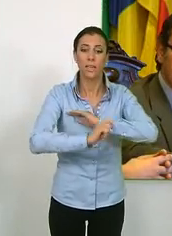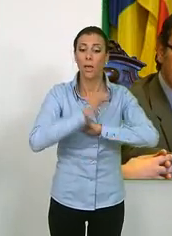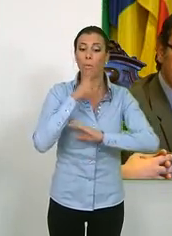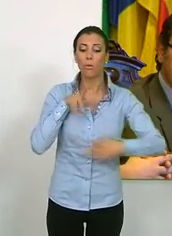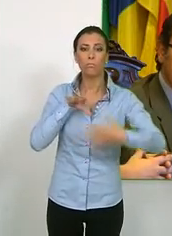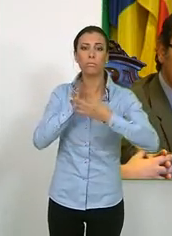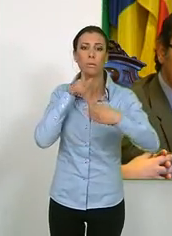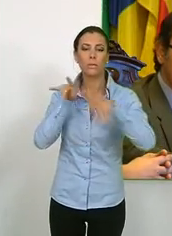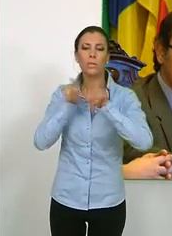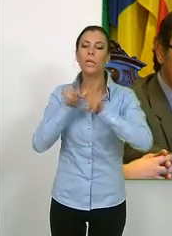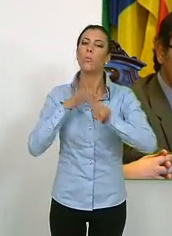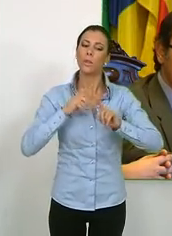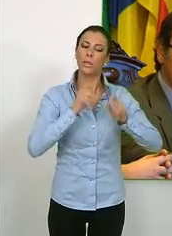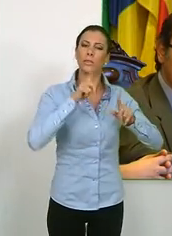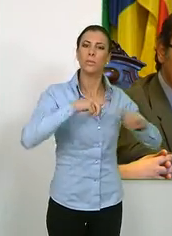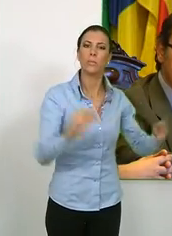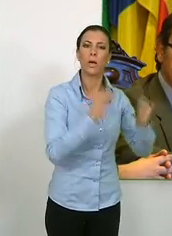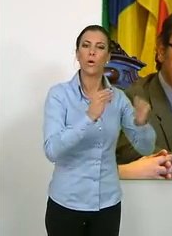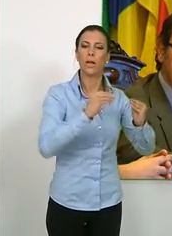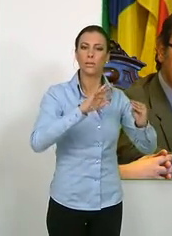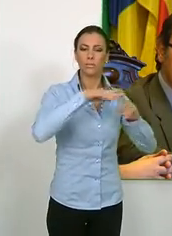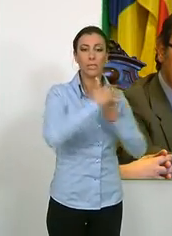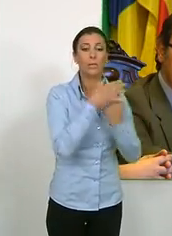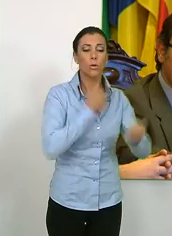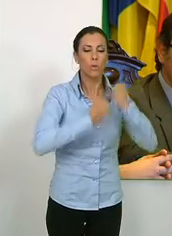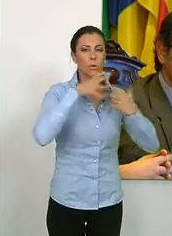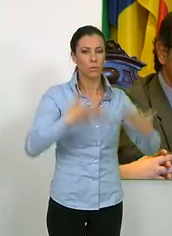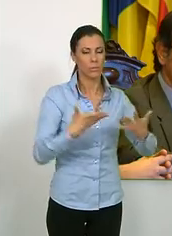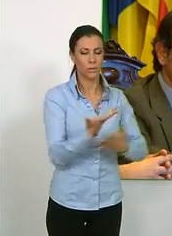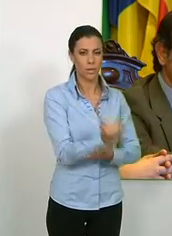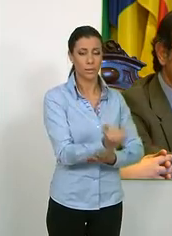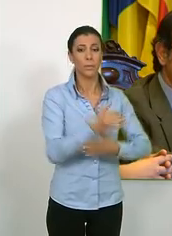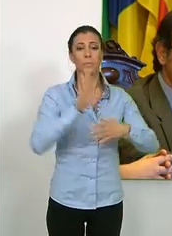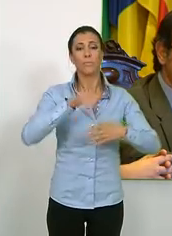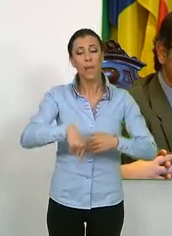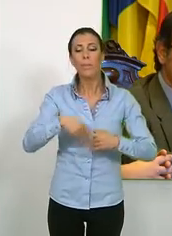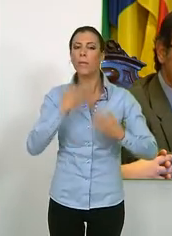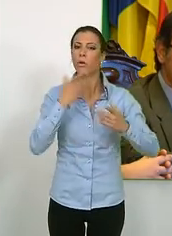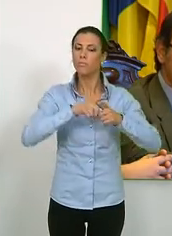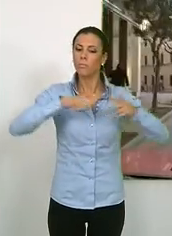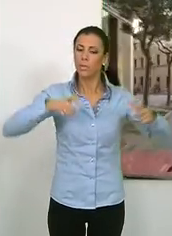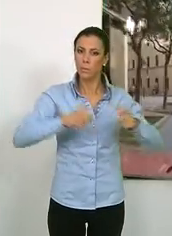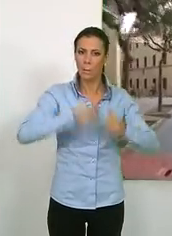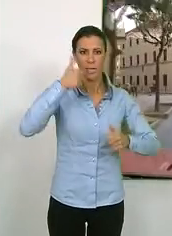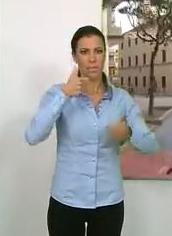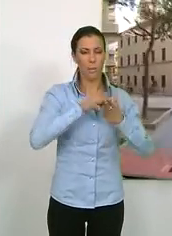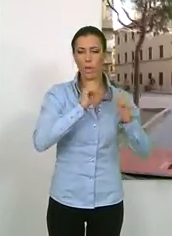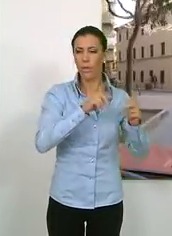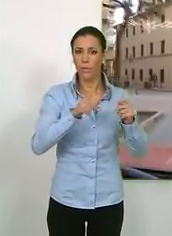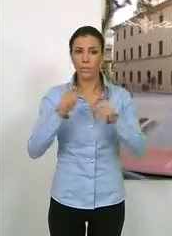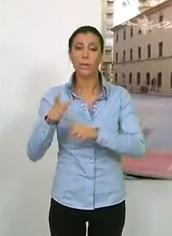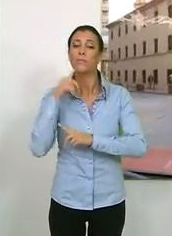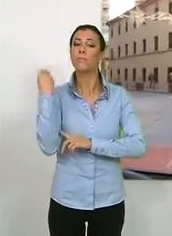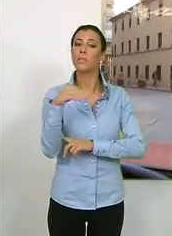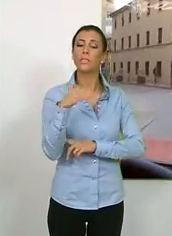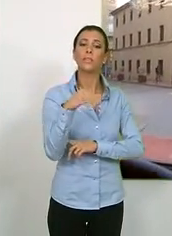empresarial, puedan mejorar el marco económico presente. En cuanto al incremento en la cartera de servicios, el presidente de